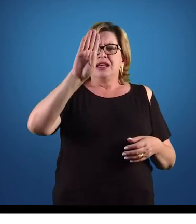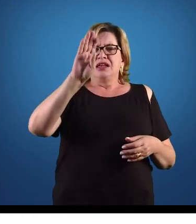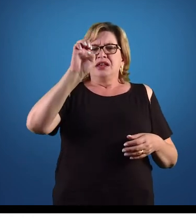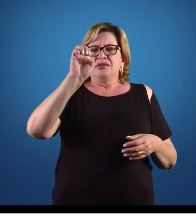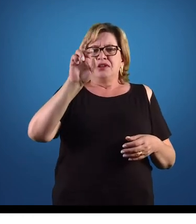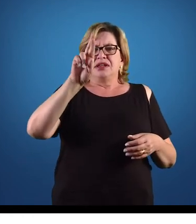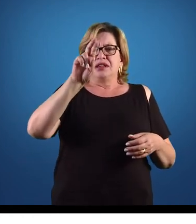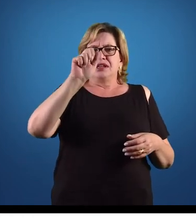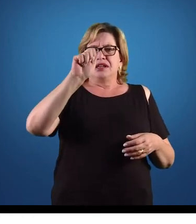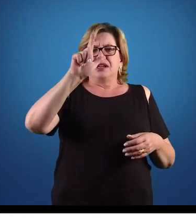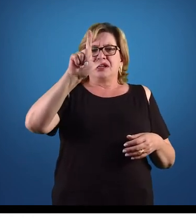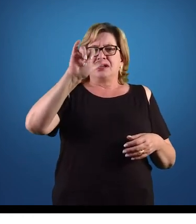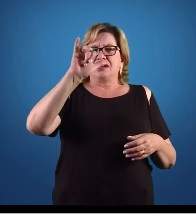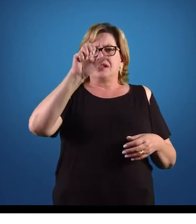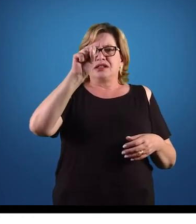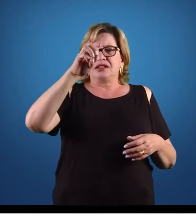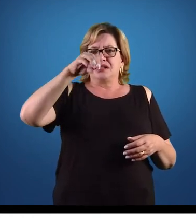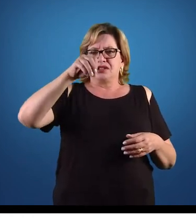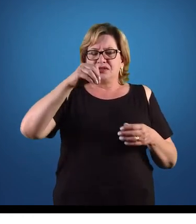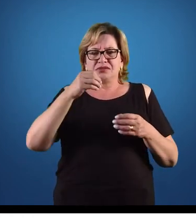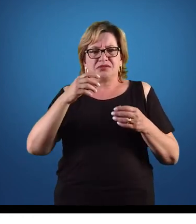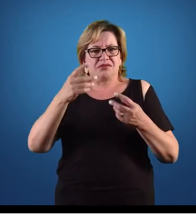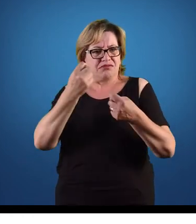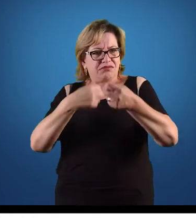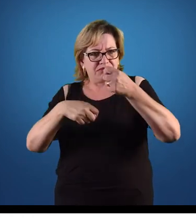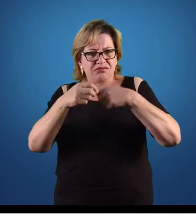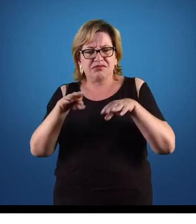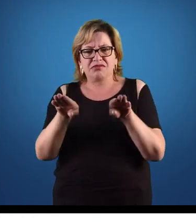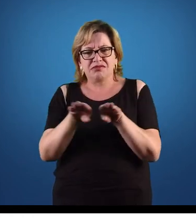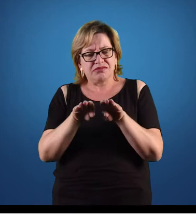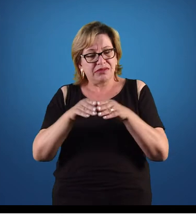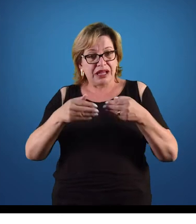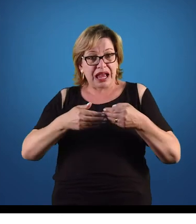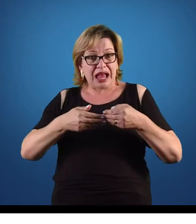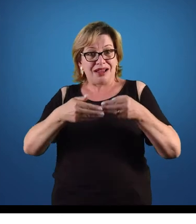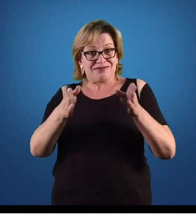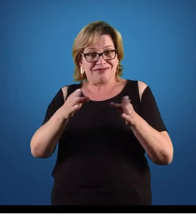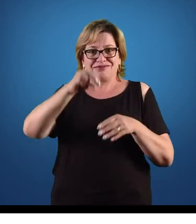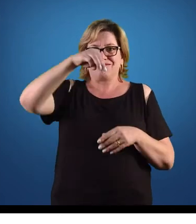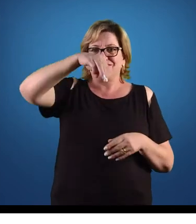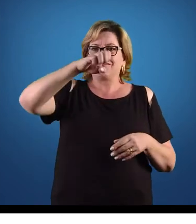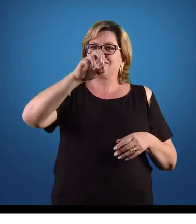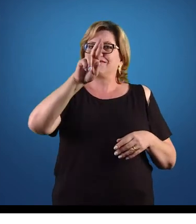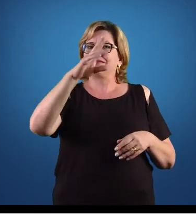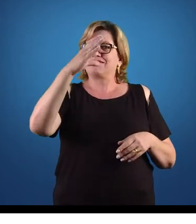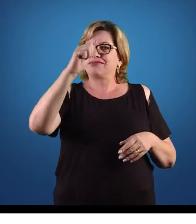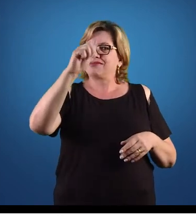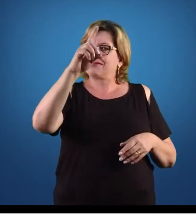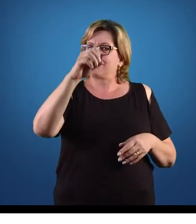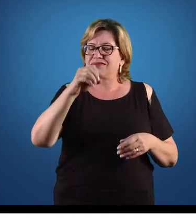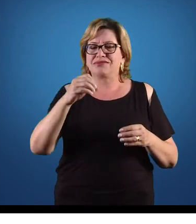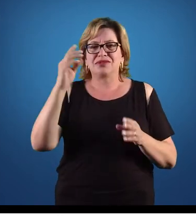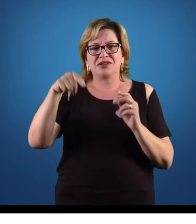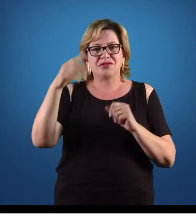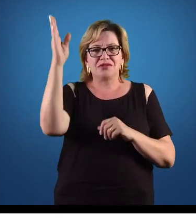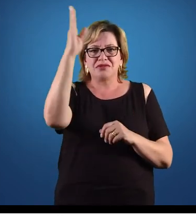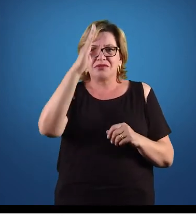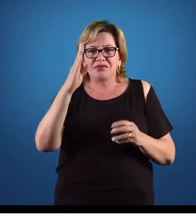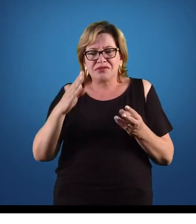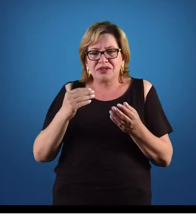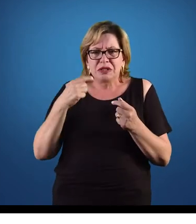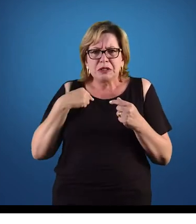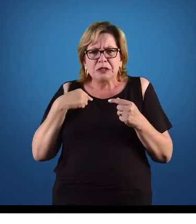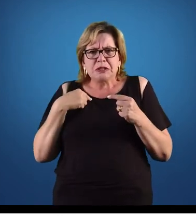uma questão de abertura de mercado, então ele se viu